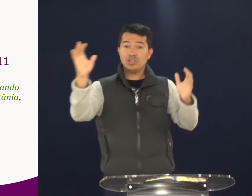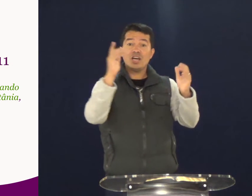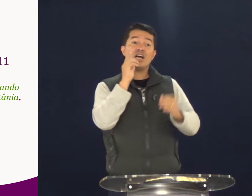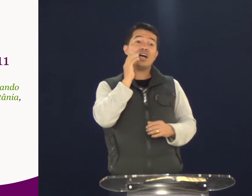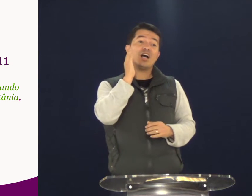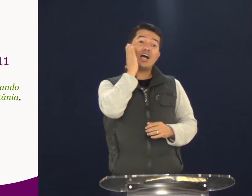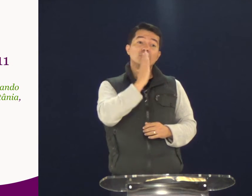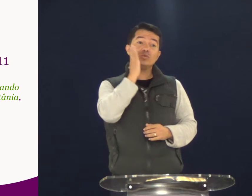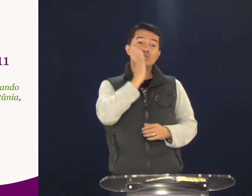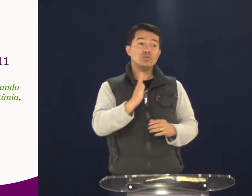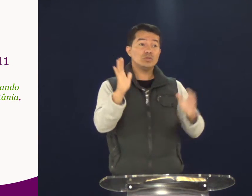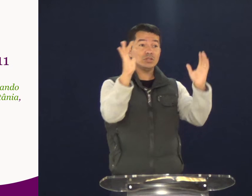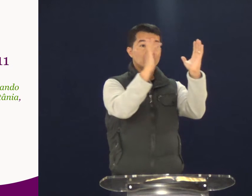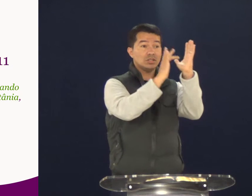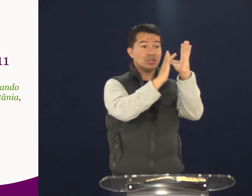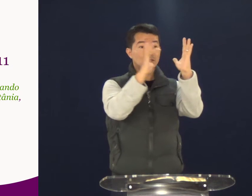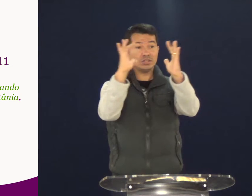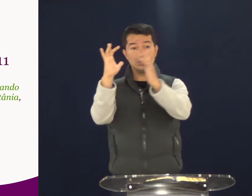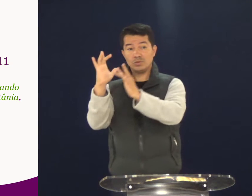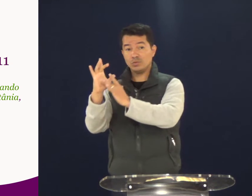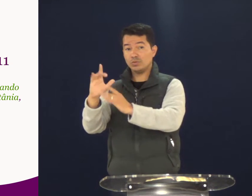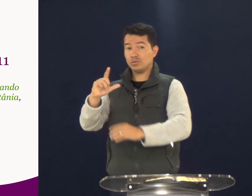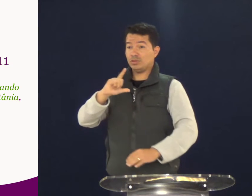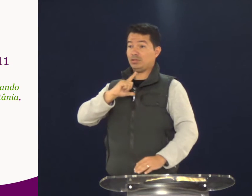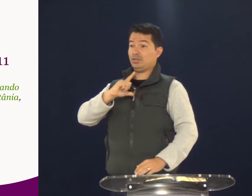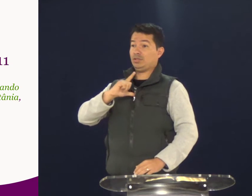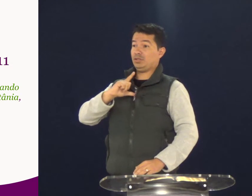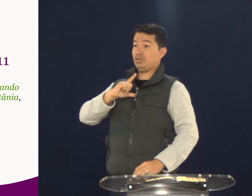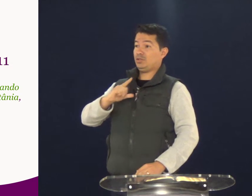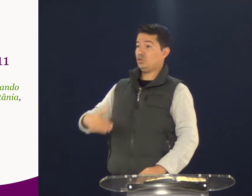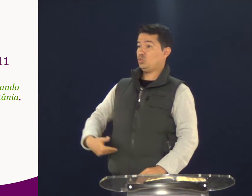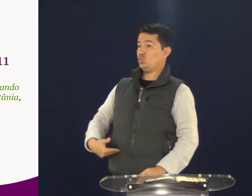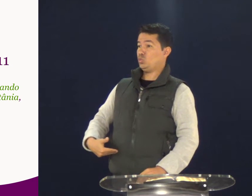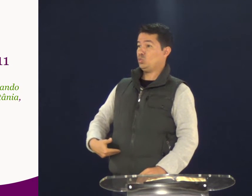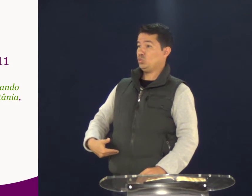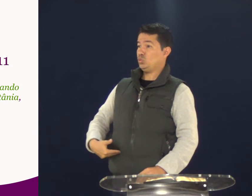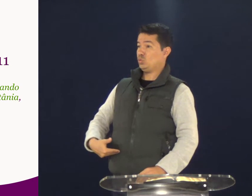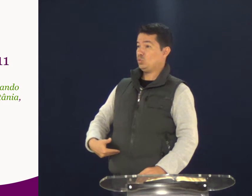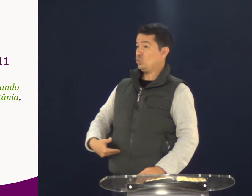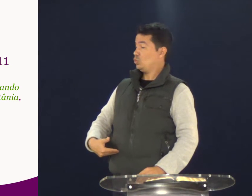Agora, em azul. Jesus teve fome.